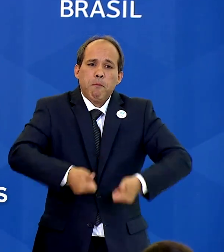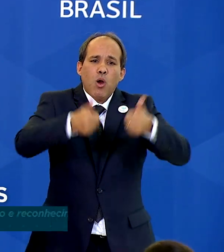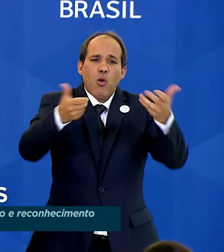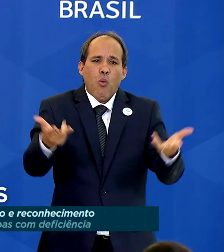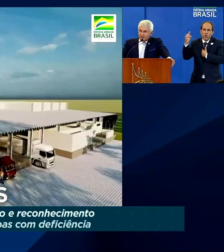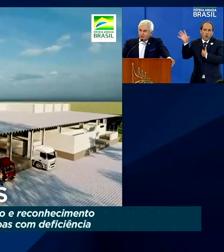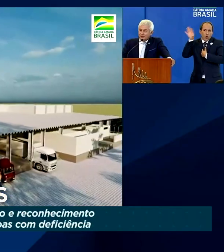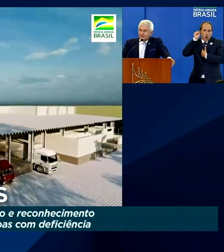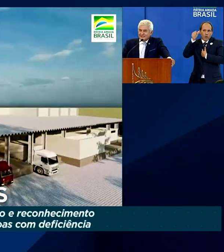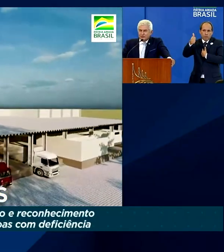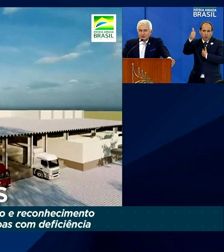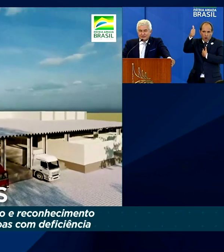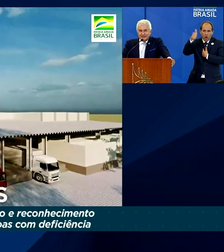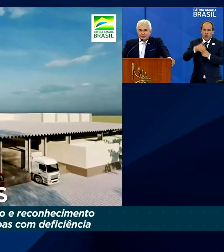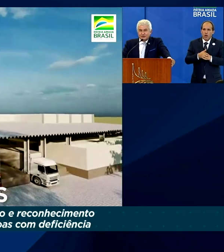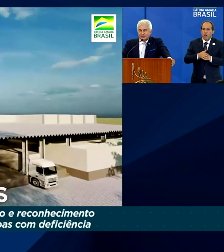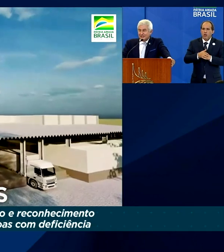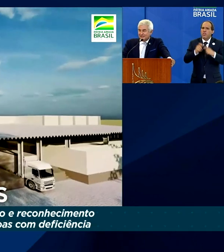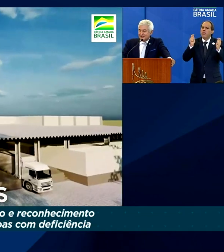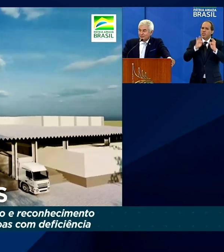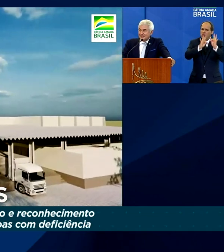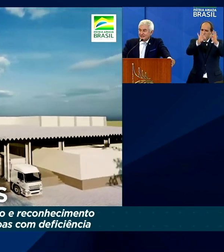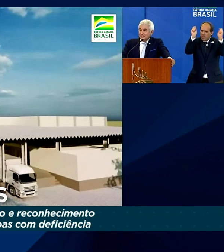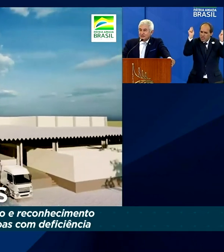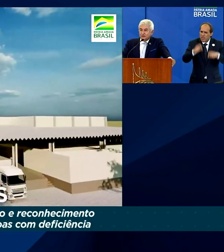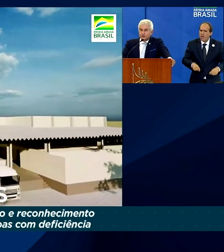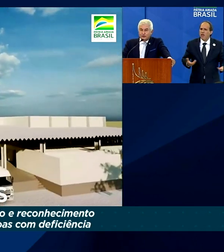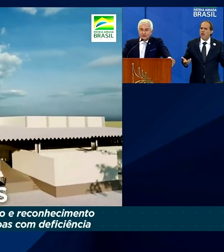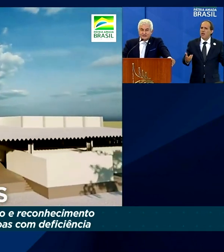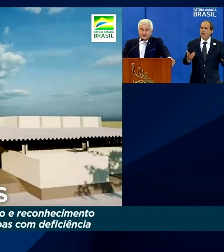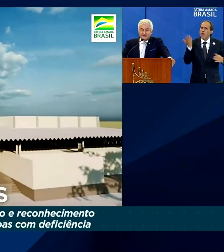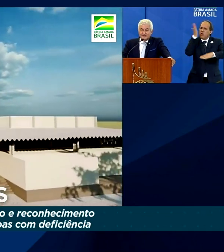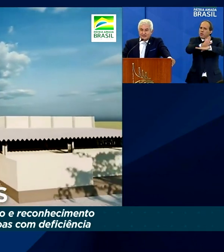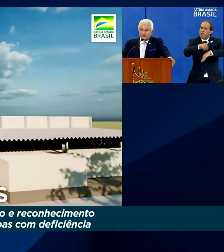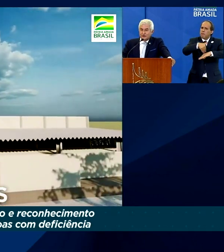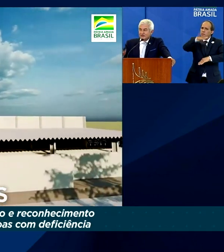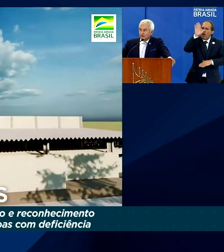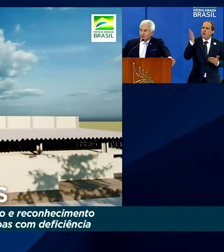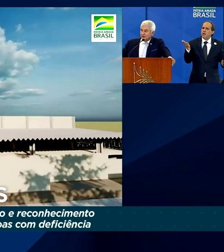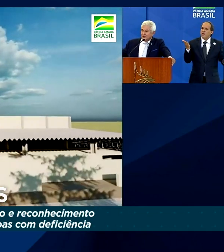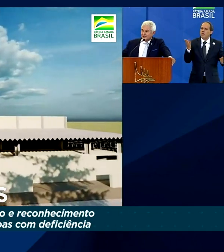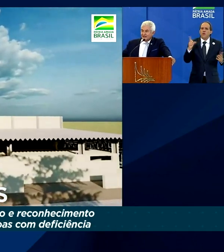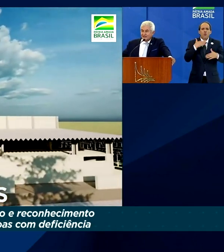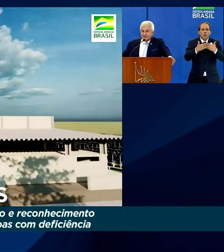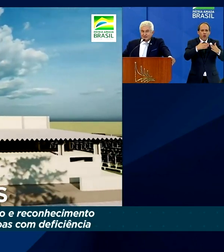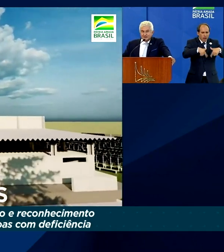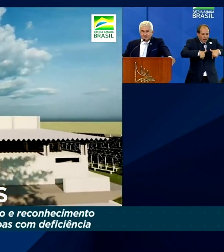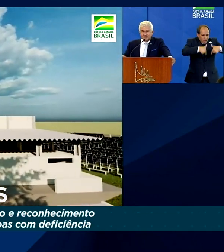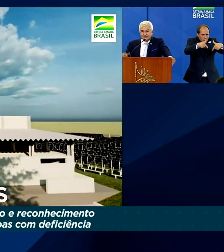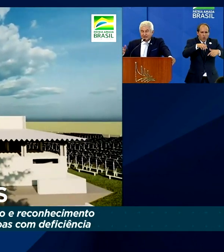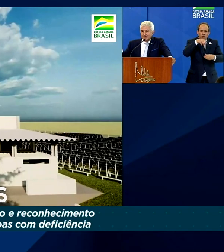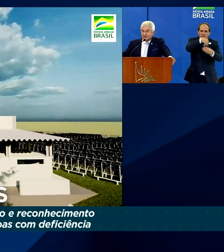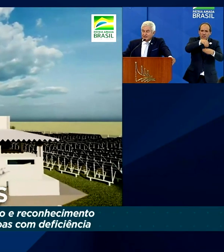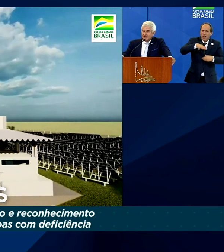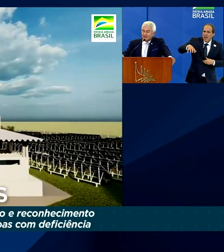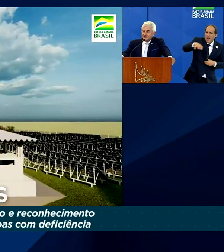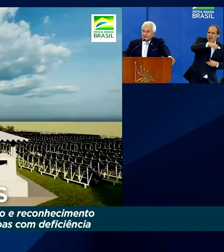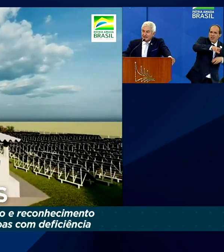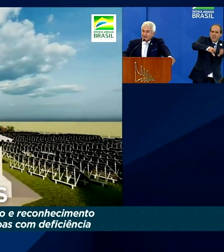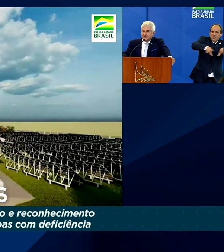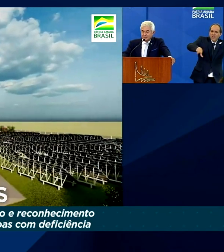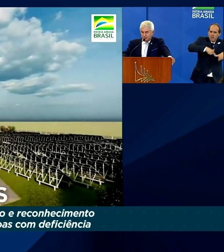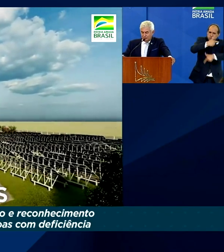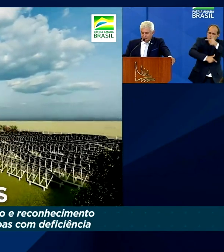a qualidade de vida. E a gente pode fazer muito, a tecnologia está presente em todas as nossas ações, em todas as áreas de